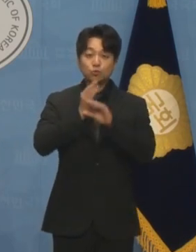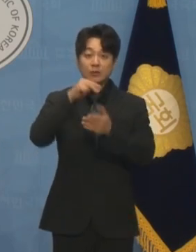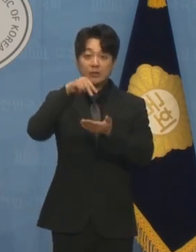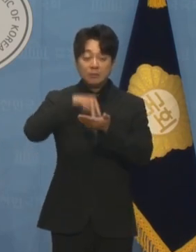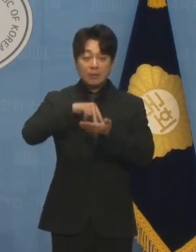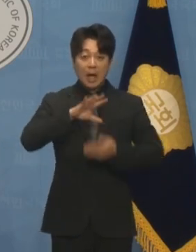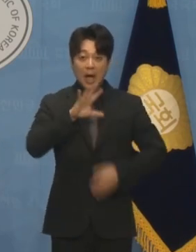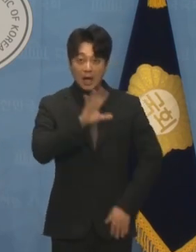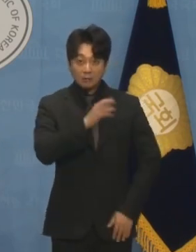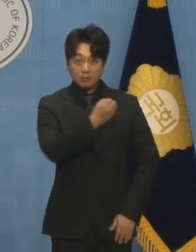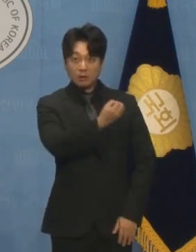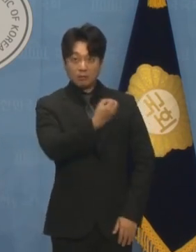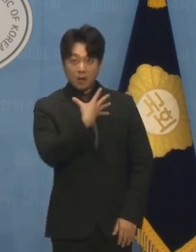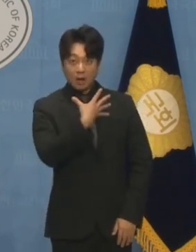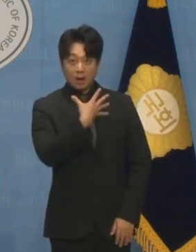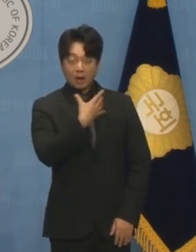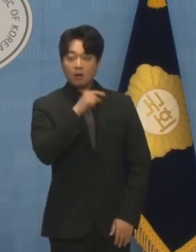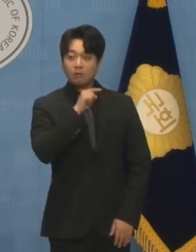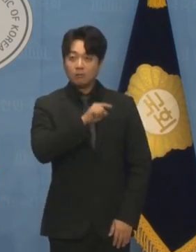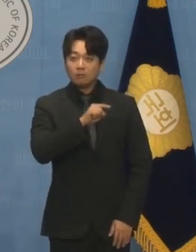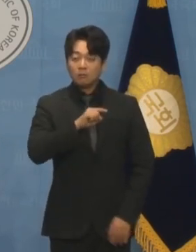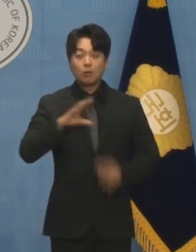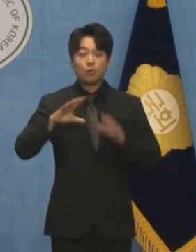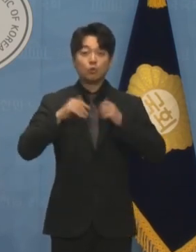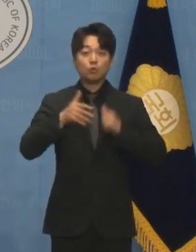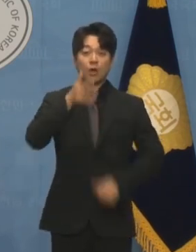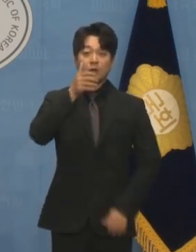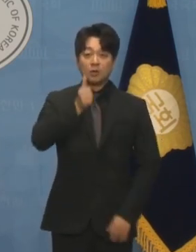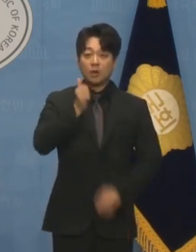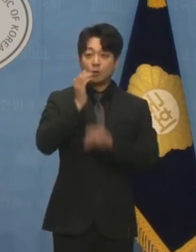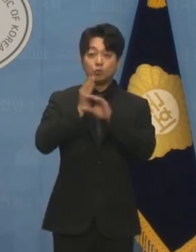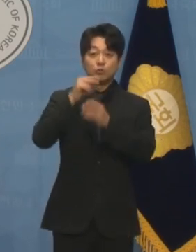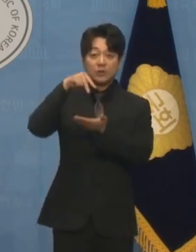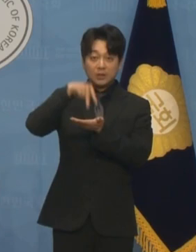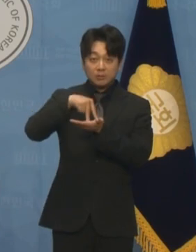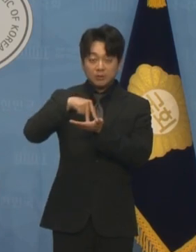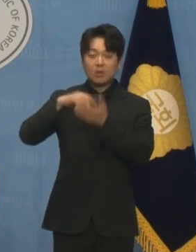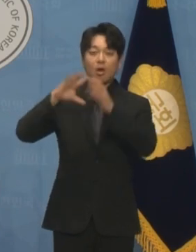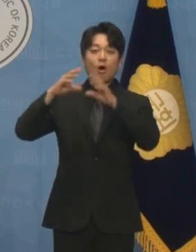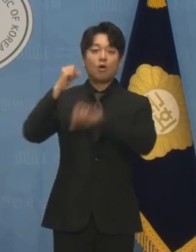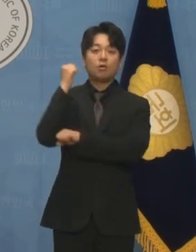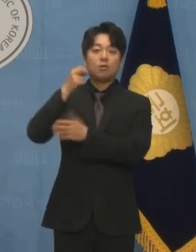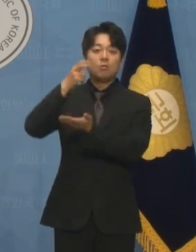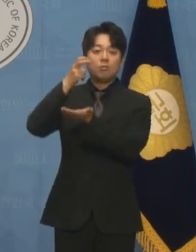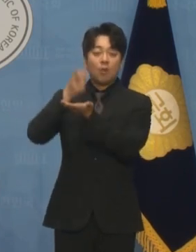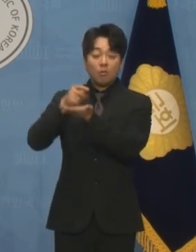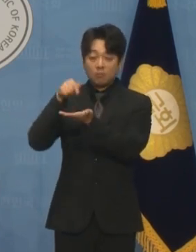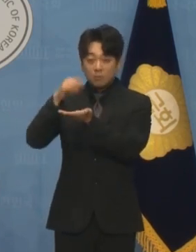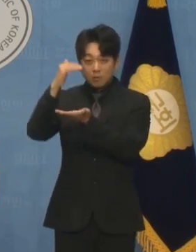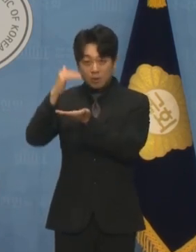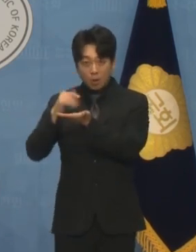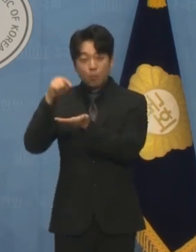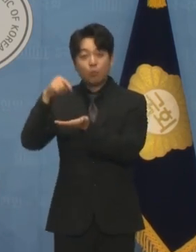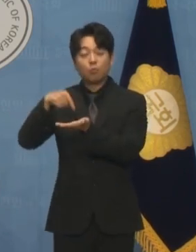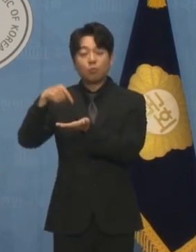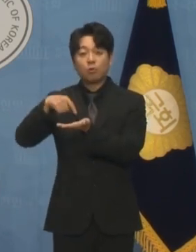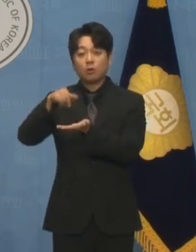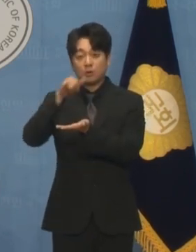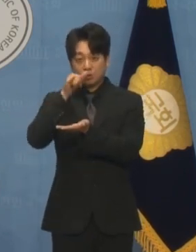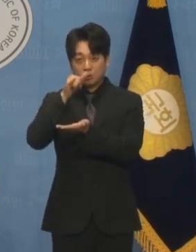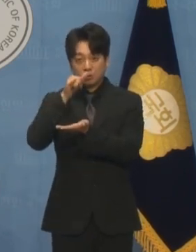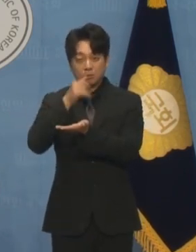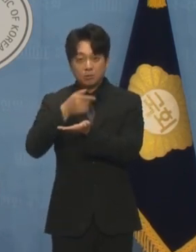헌법에 명시된 중립성 의무를 전면 부정하는 반헌법적 추